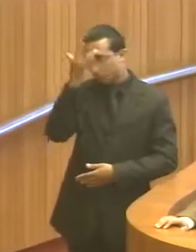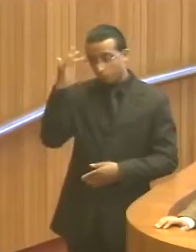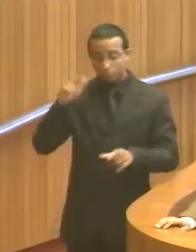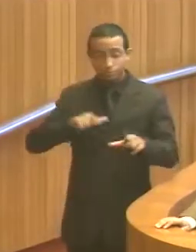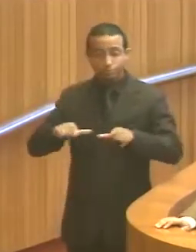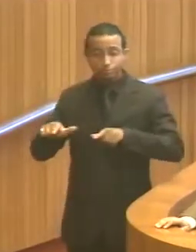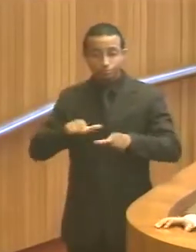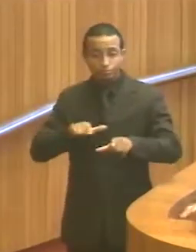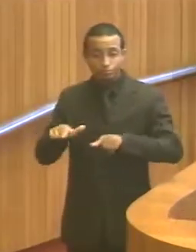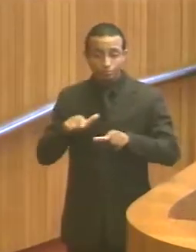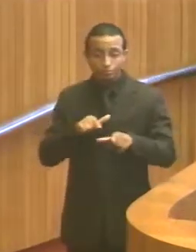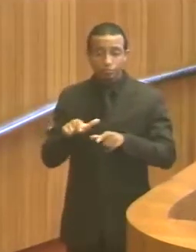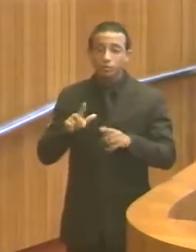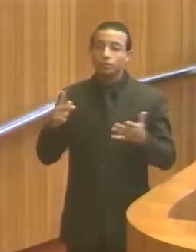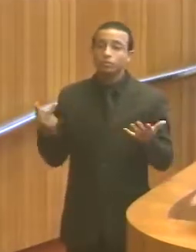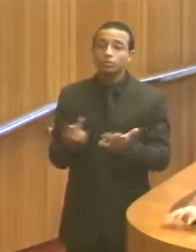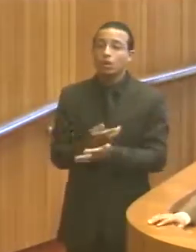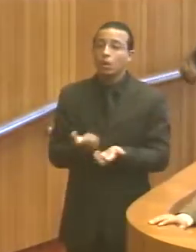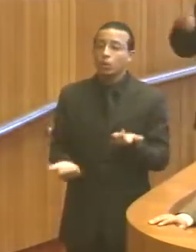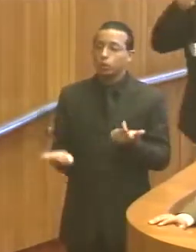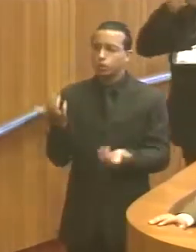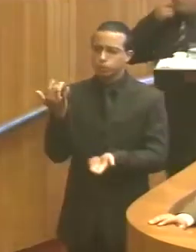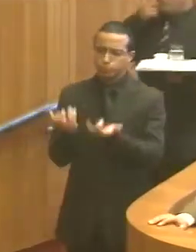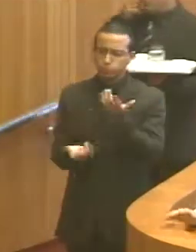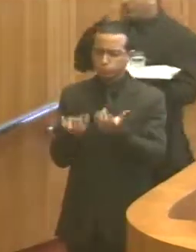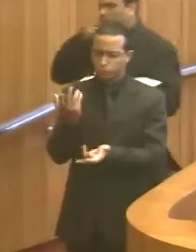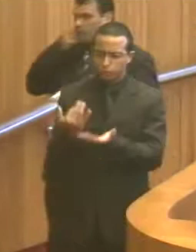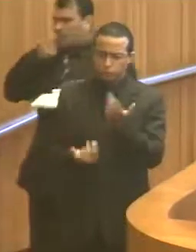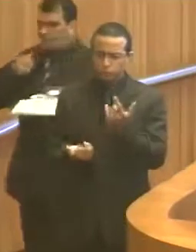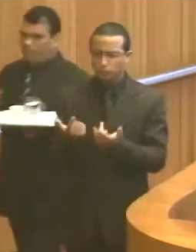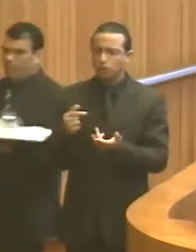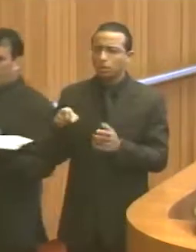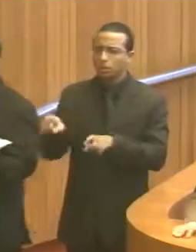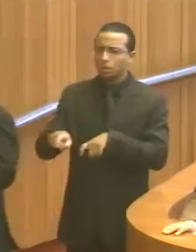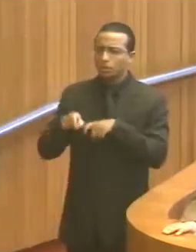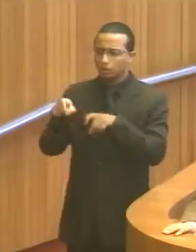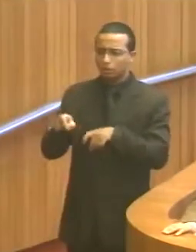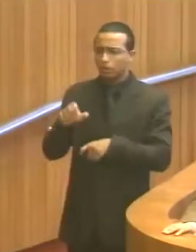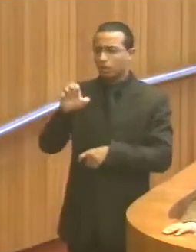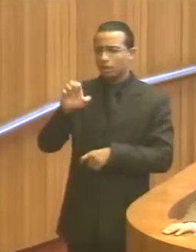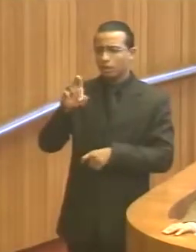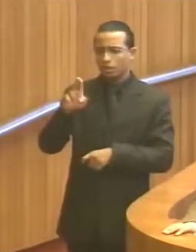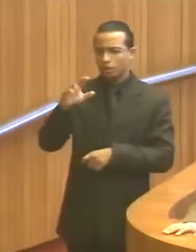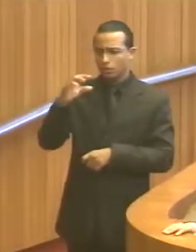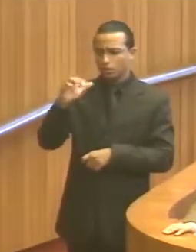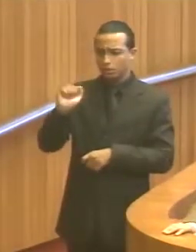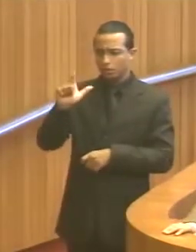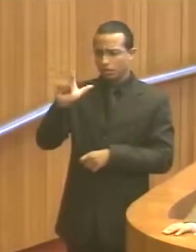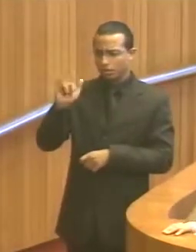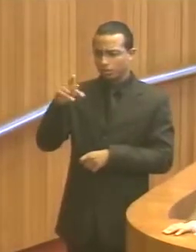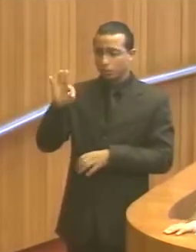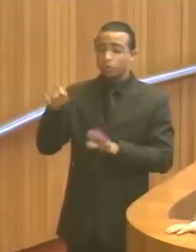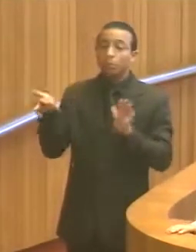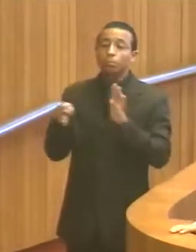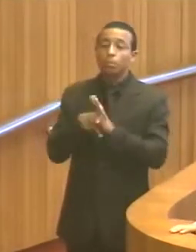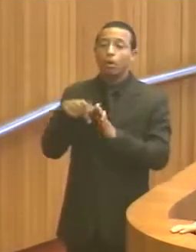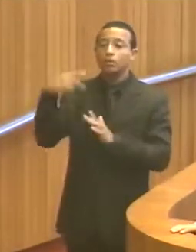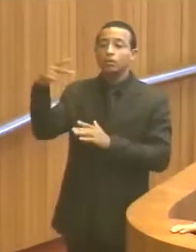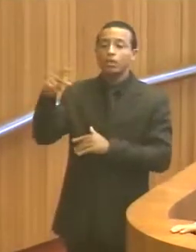trabalhadores no incêndio ocorrido numa fazenda de eucalipto pertencente à empresa Suzano.